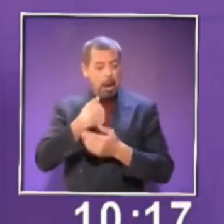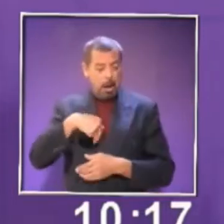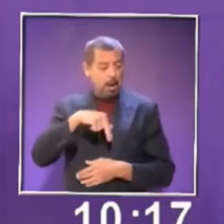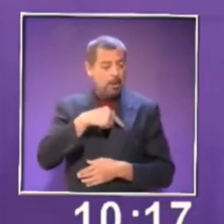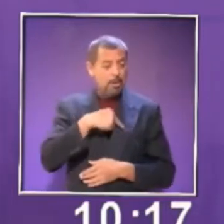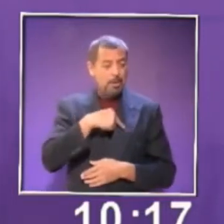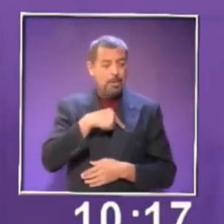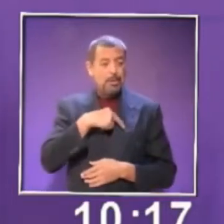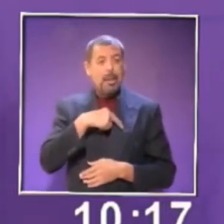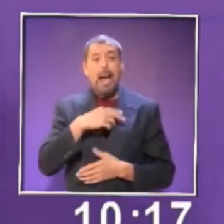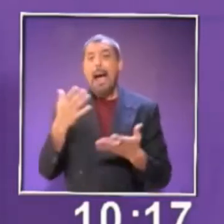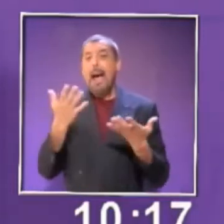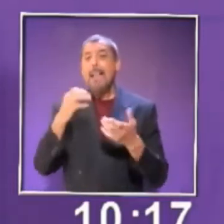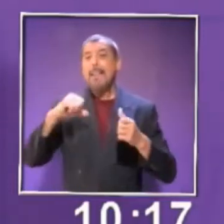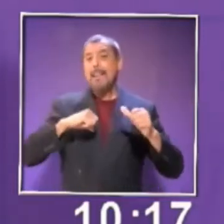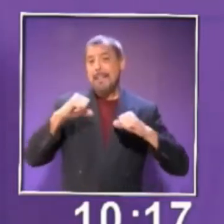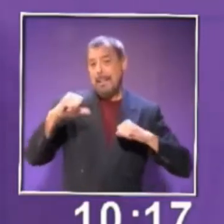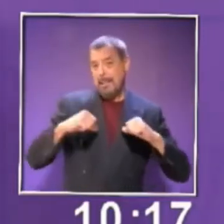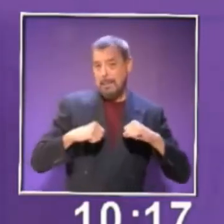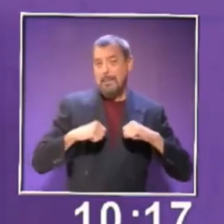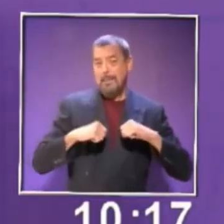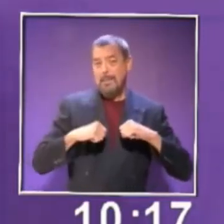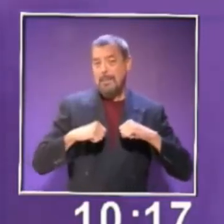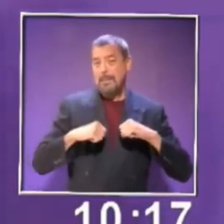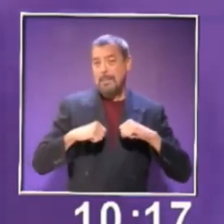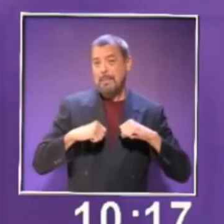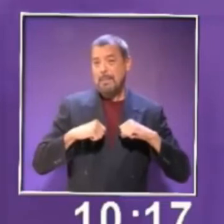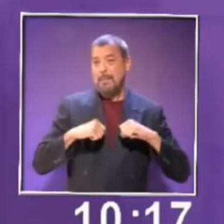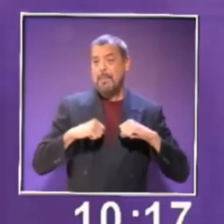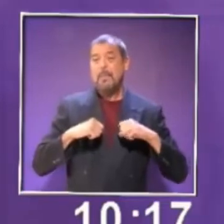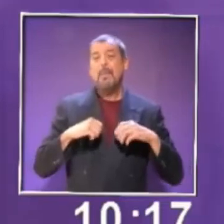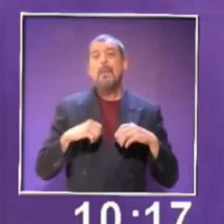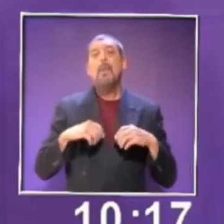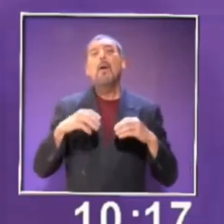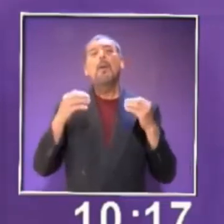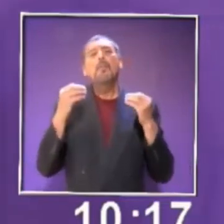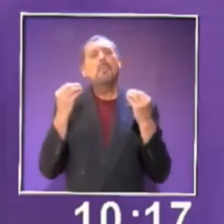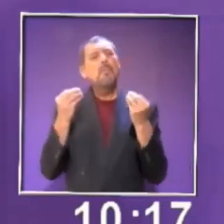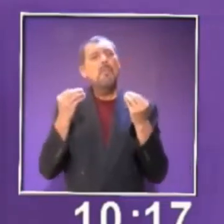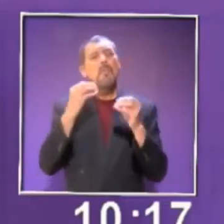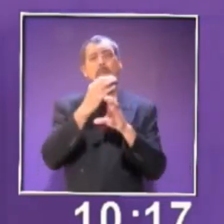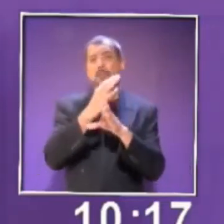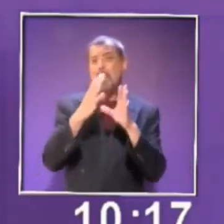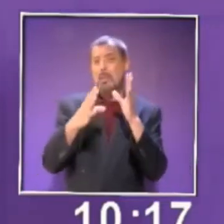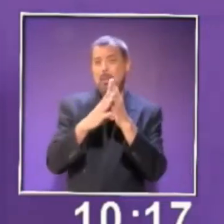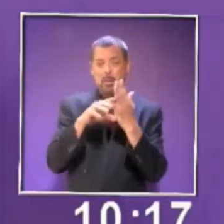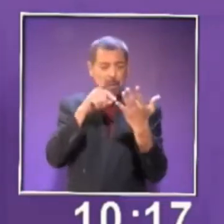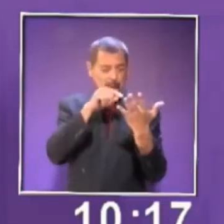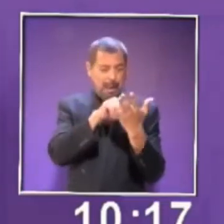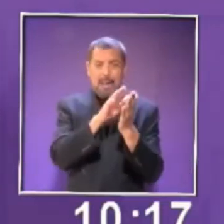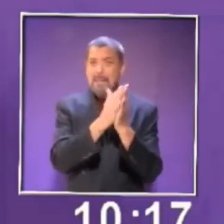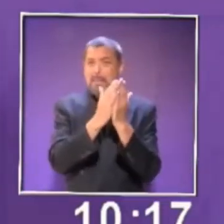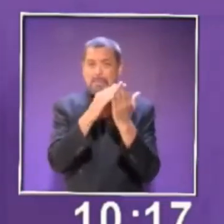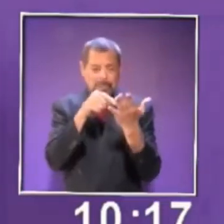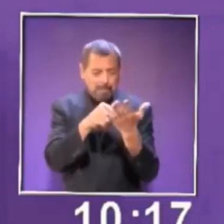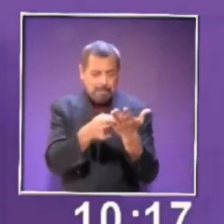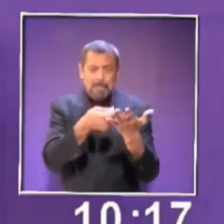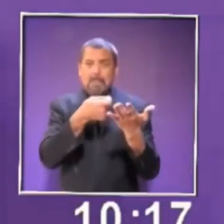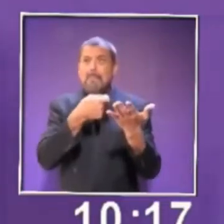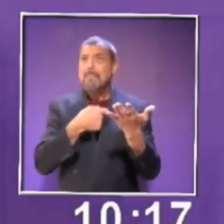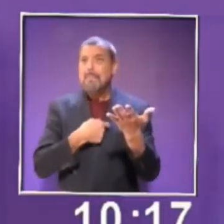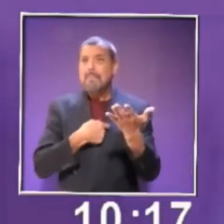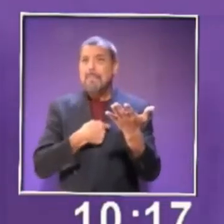pues, a empezar a realizar las actividades, ¿verdad? Son muchas cosas que se nos está proporcionando en esta